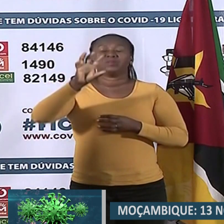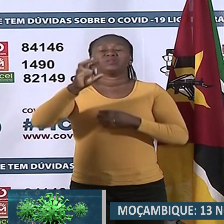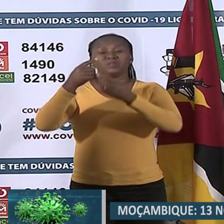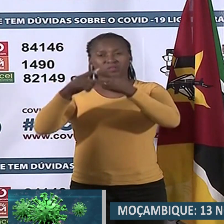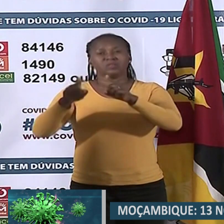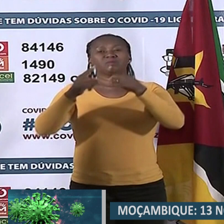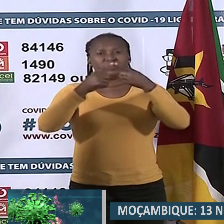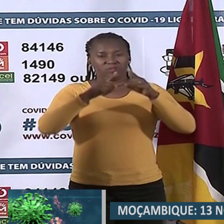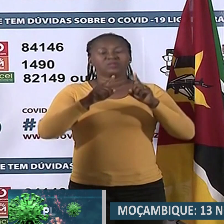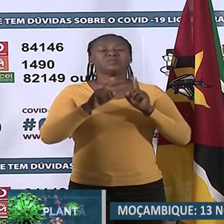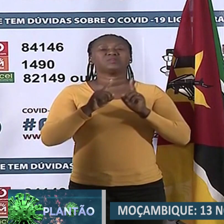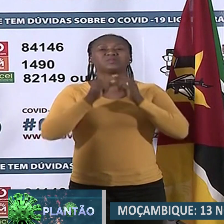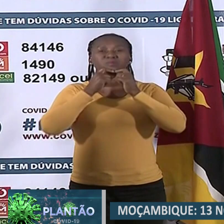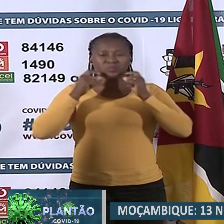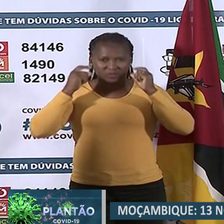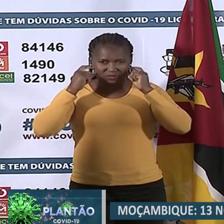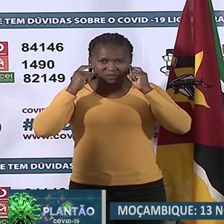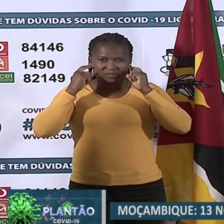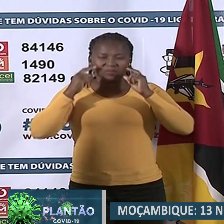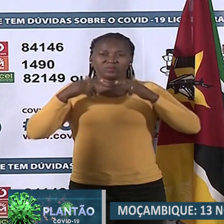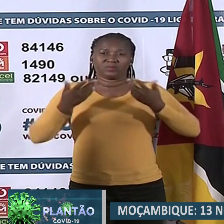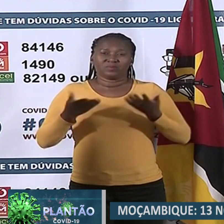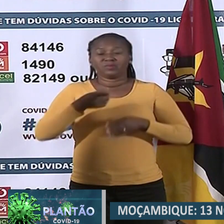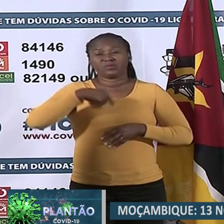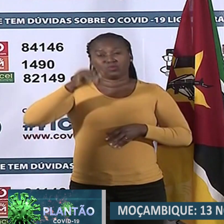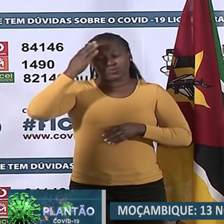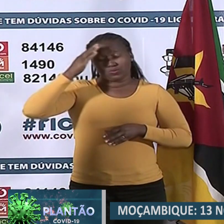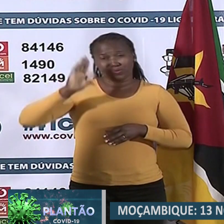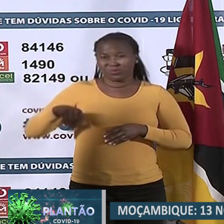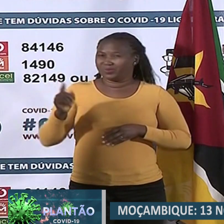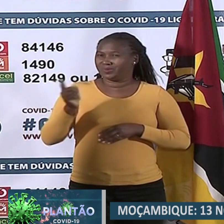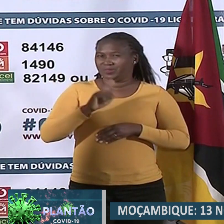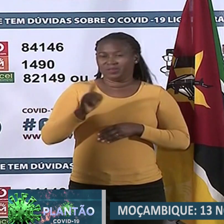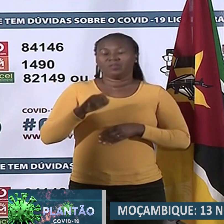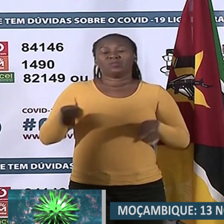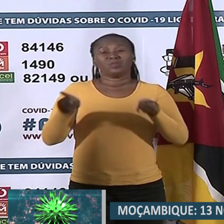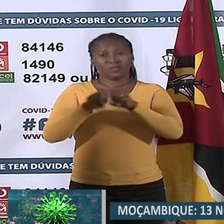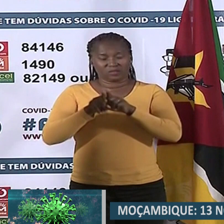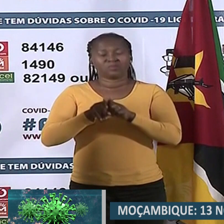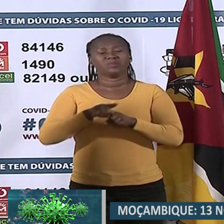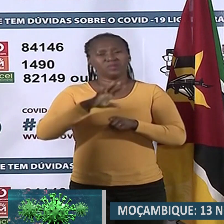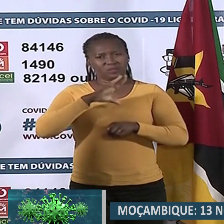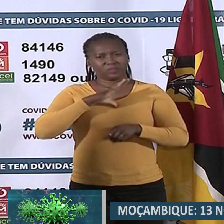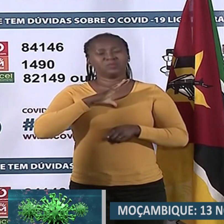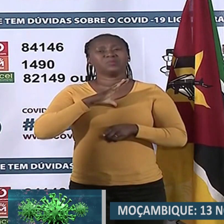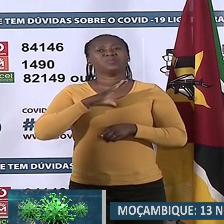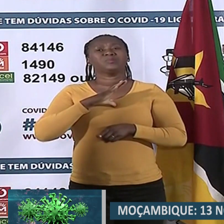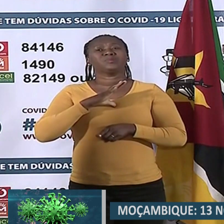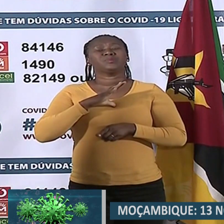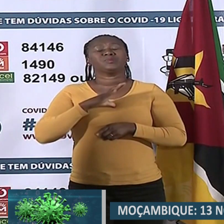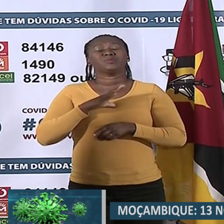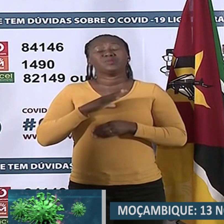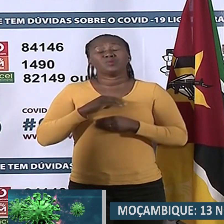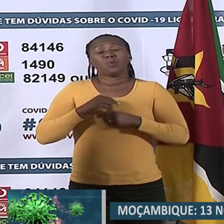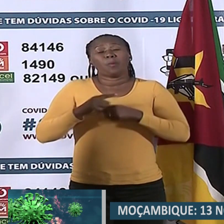diferentes ao nosso. E não nos esqueçamos que, ao mesmo tempo que estamos a responder, estamos num processo